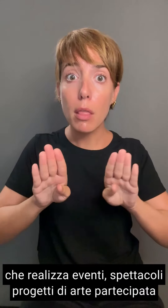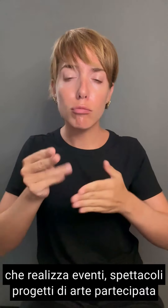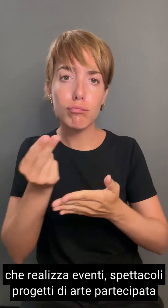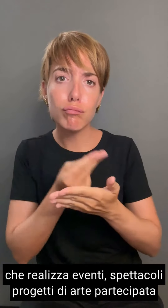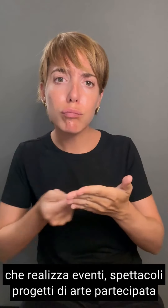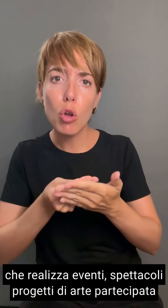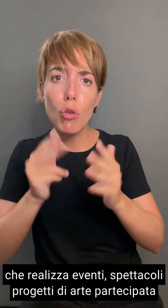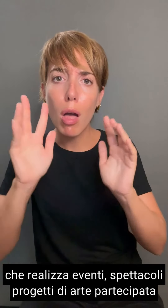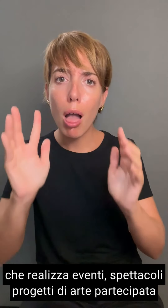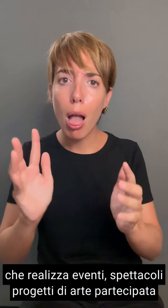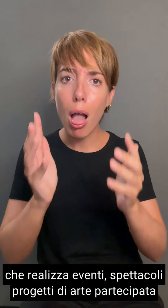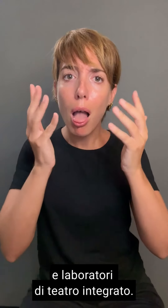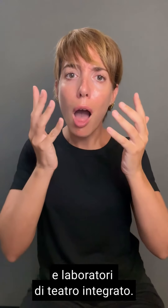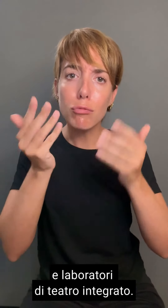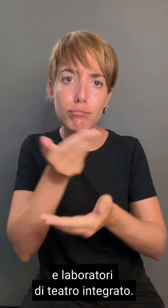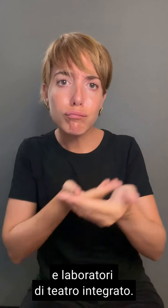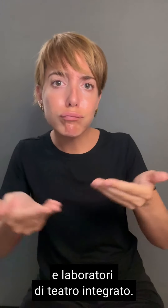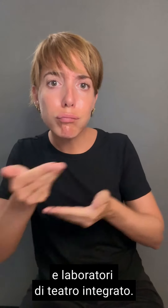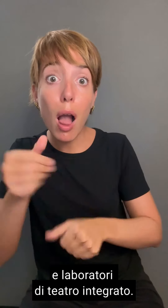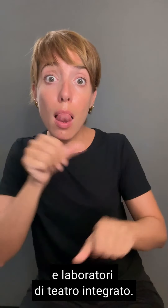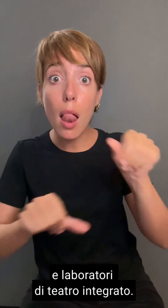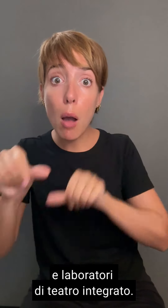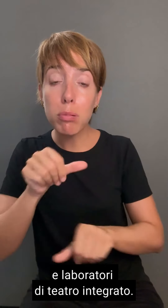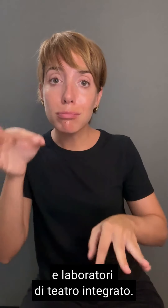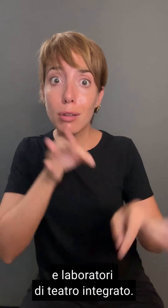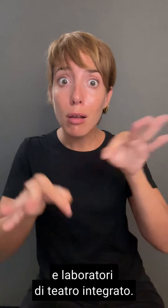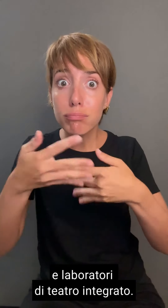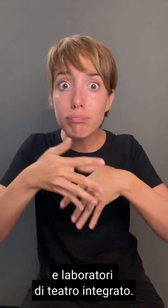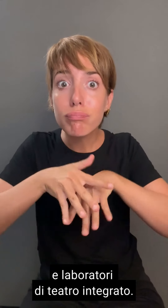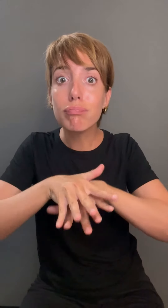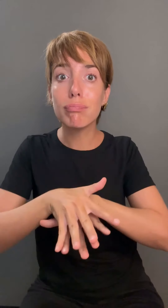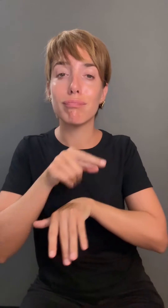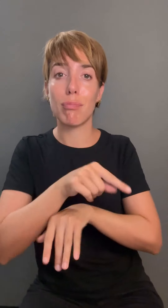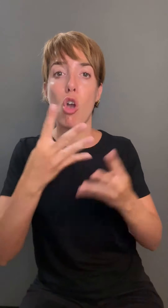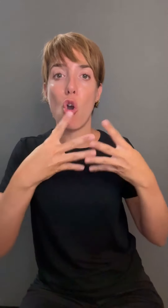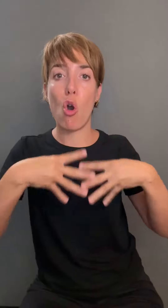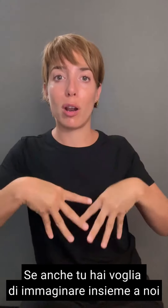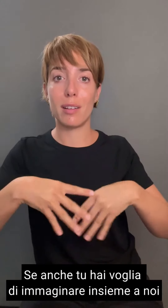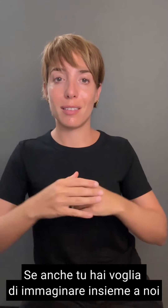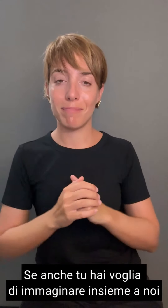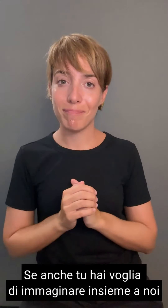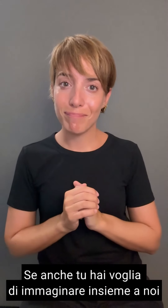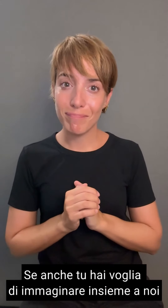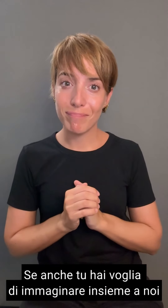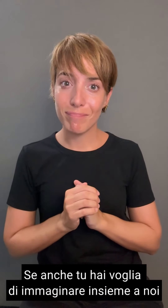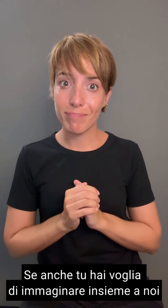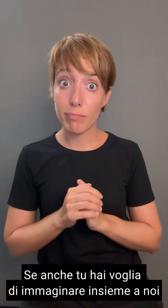arte partecipata e laboratori di teatro integrato. Se anche tu hai voglia di